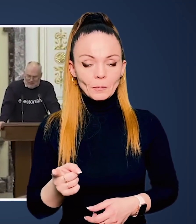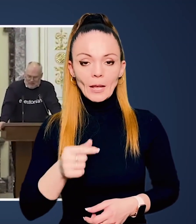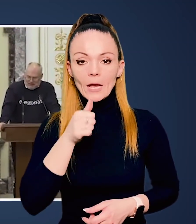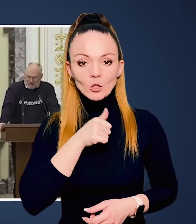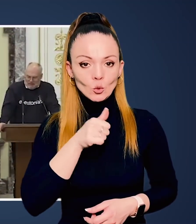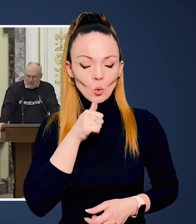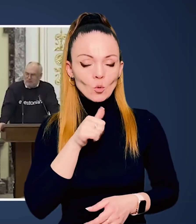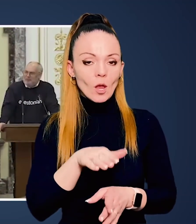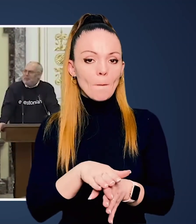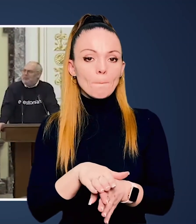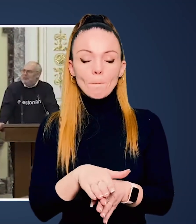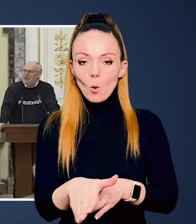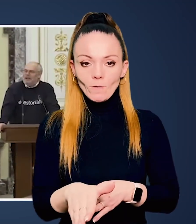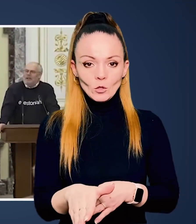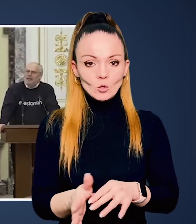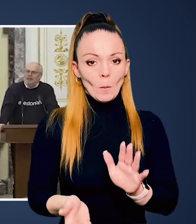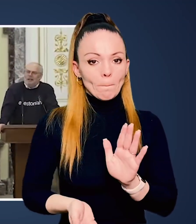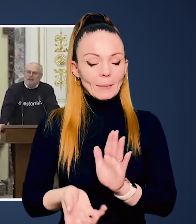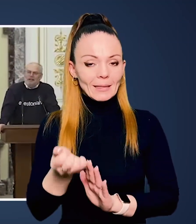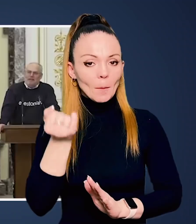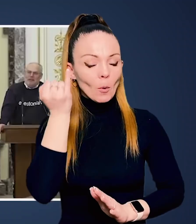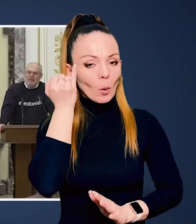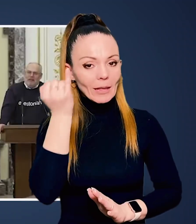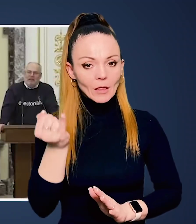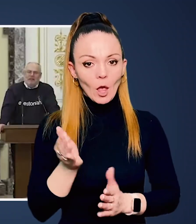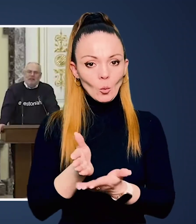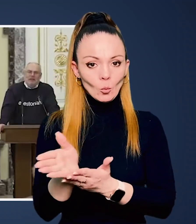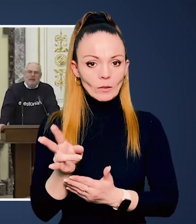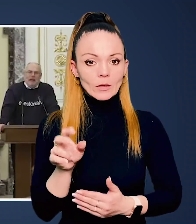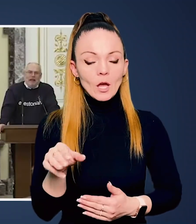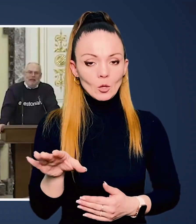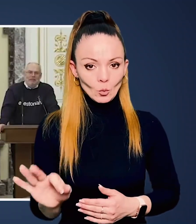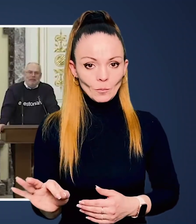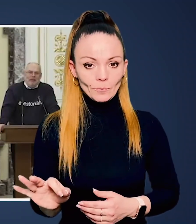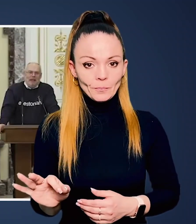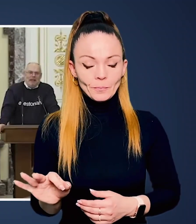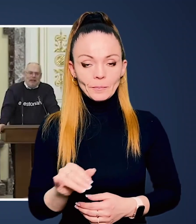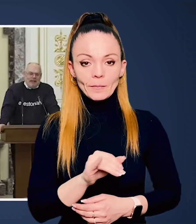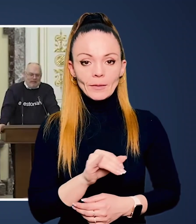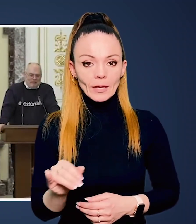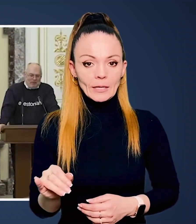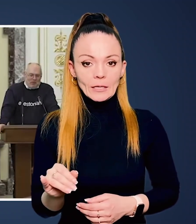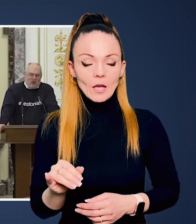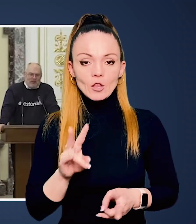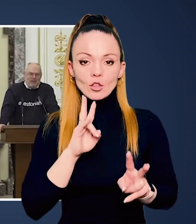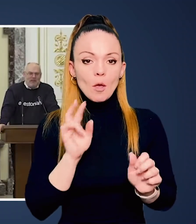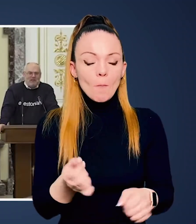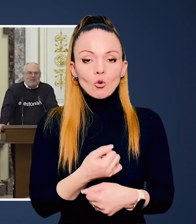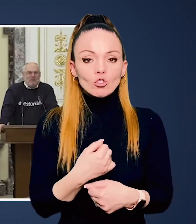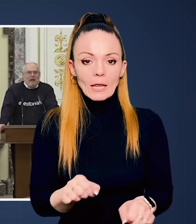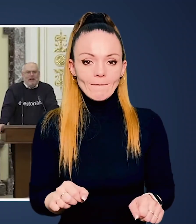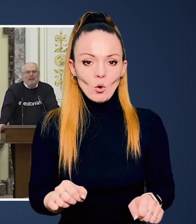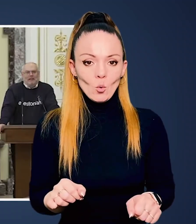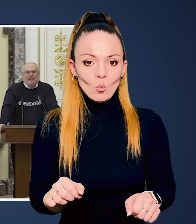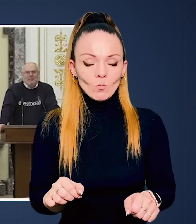проста. Тому що Естонія повністю підтримує ідеї НАТО